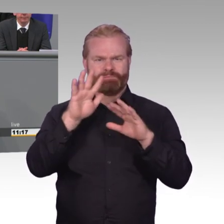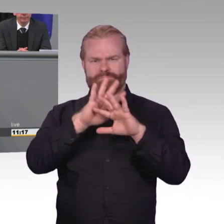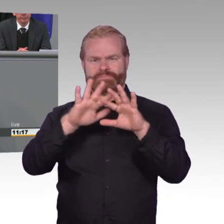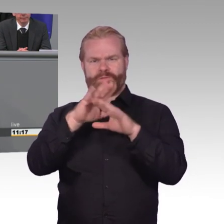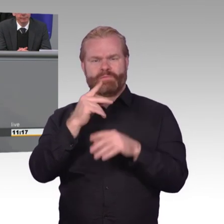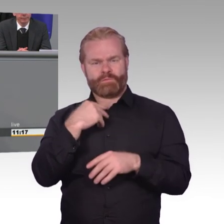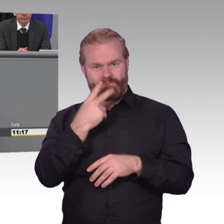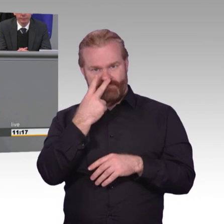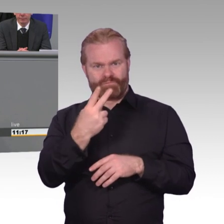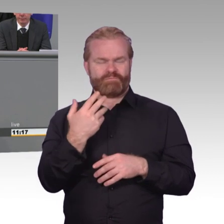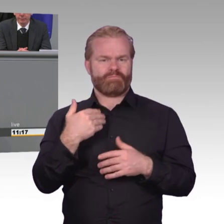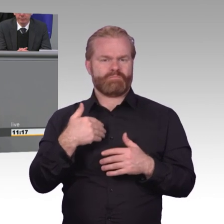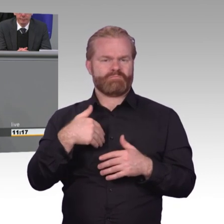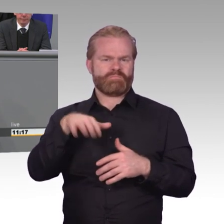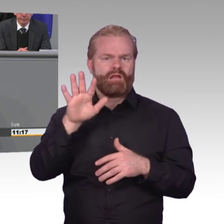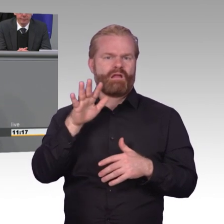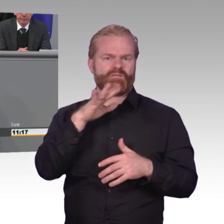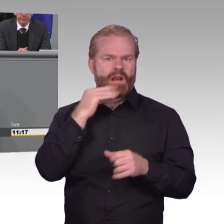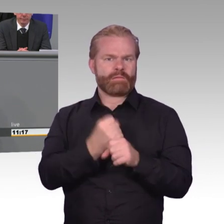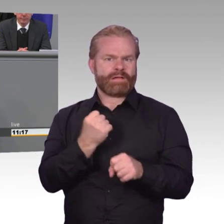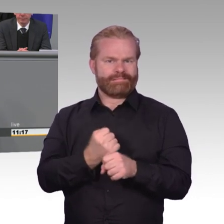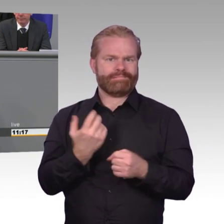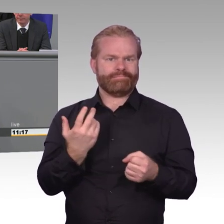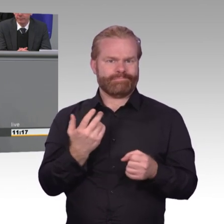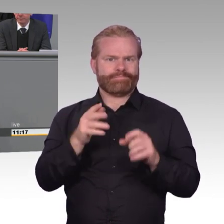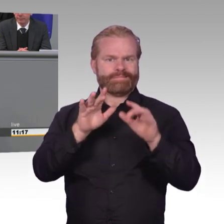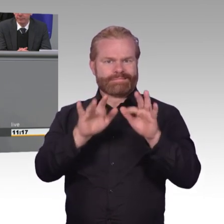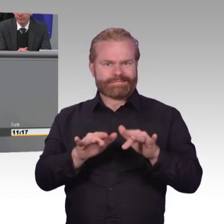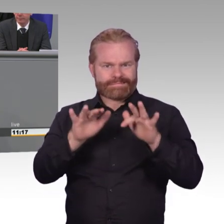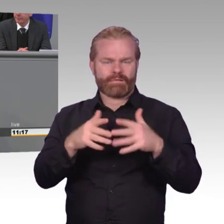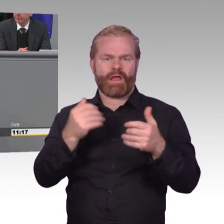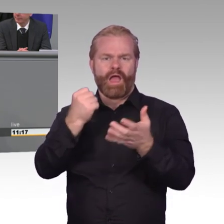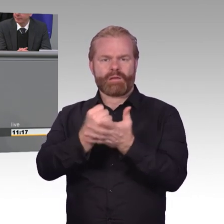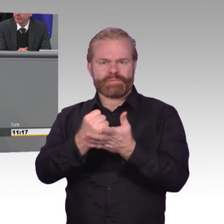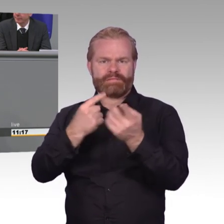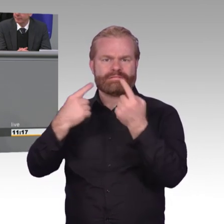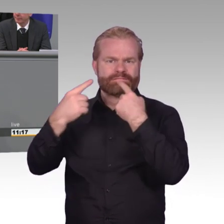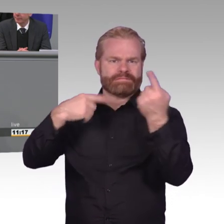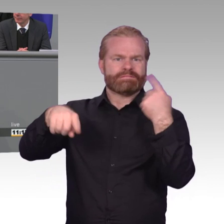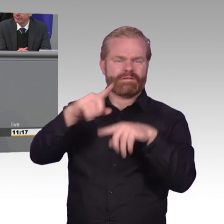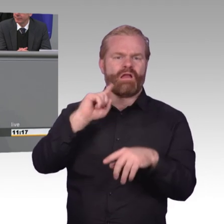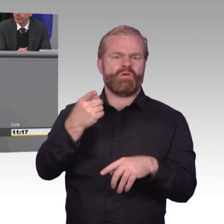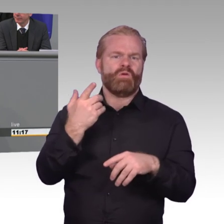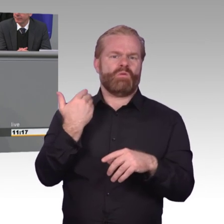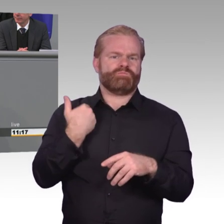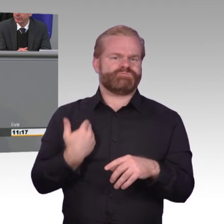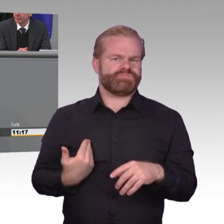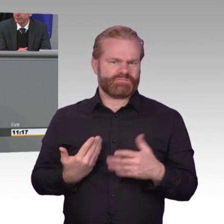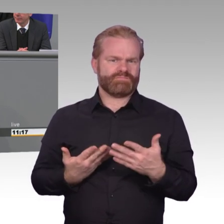Dabei ist es gerade die Große Koalition und hier insbesondere die Union zuständig für das Innenressort, die nach wie vor die digitale Sicherheit